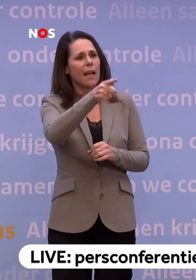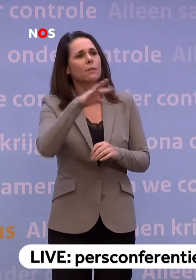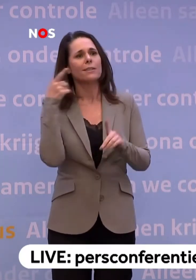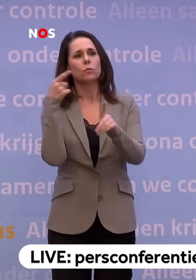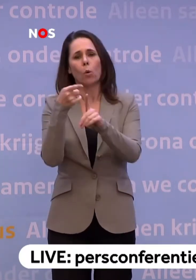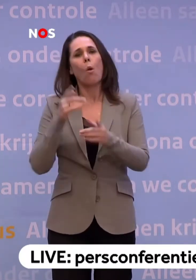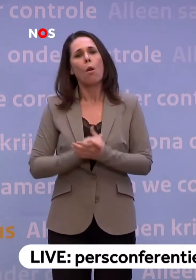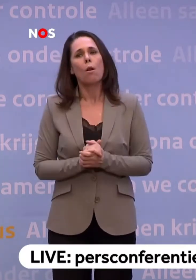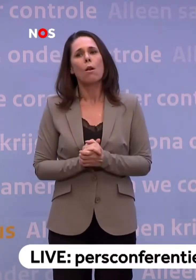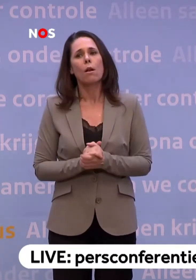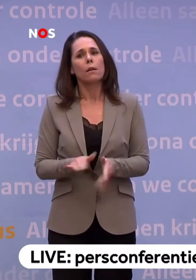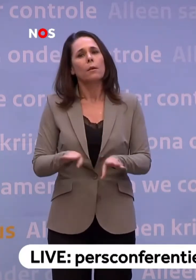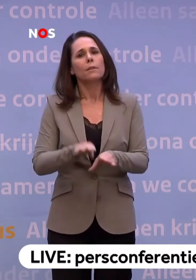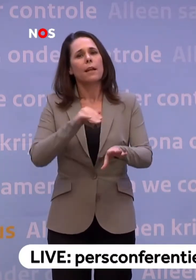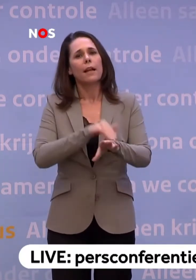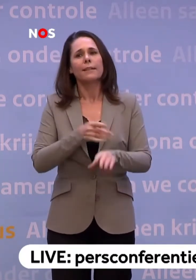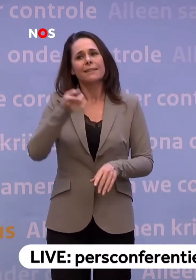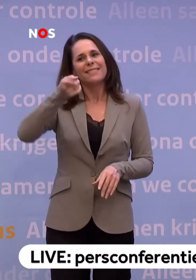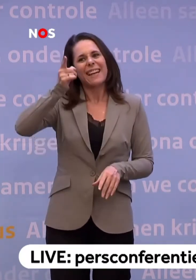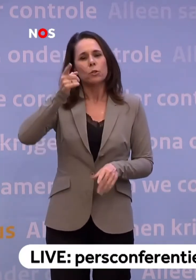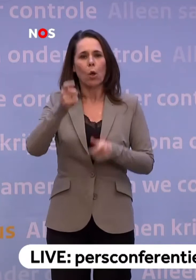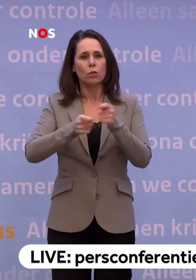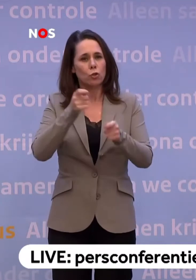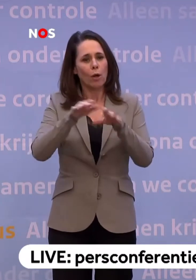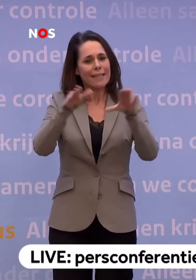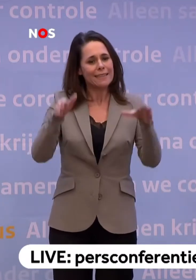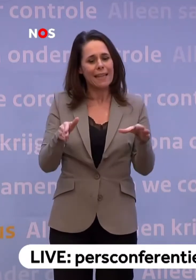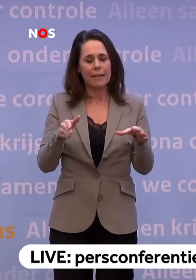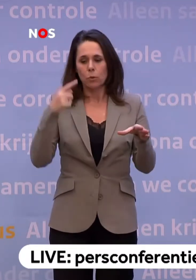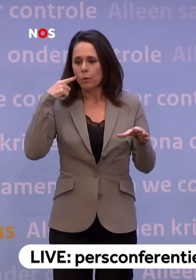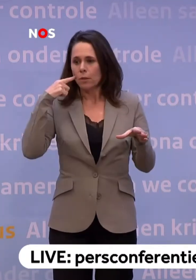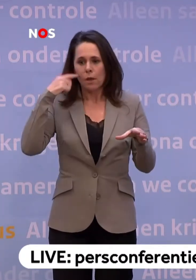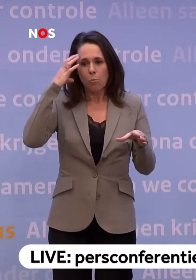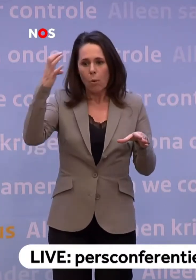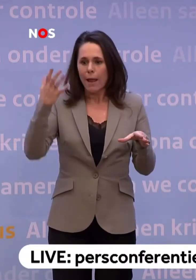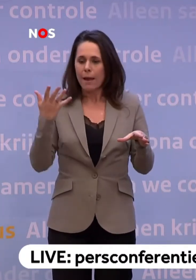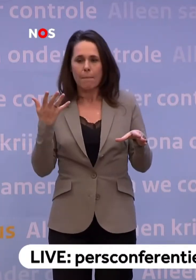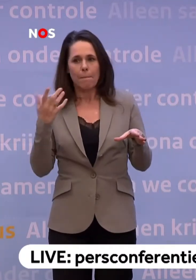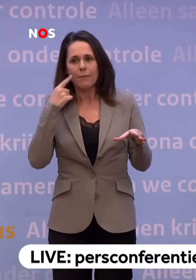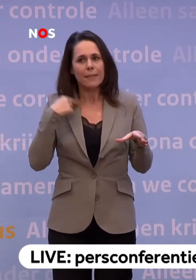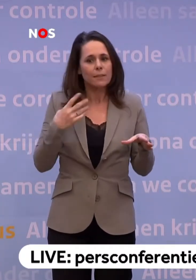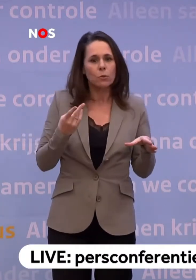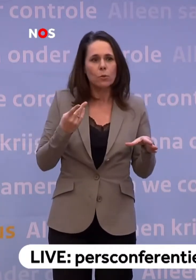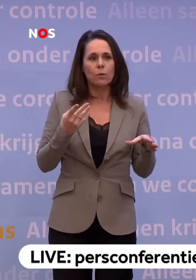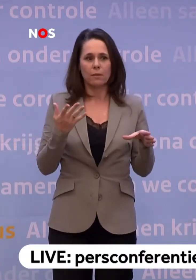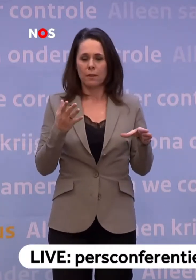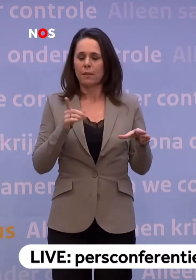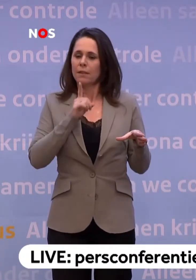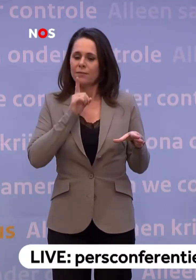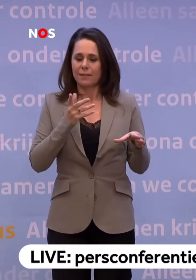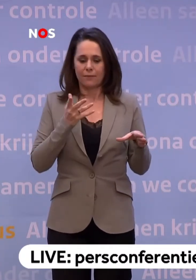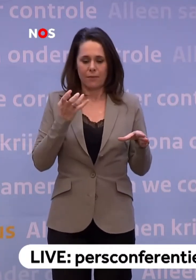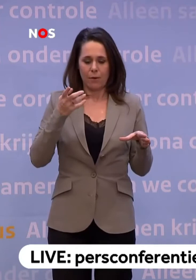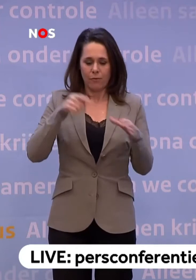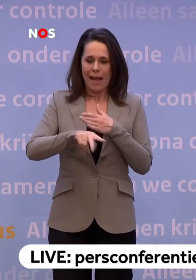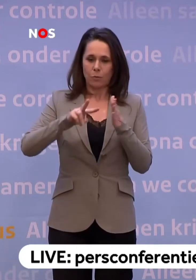maar. Maar tegelijkertijd zijn er directeuren van zorginstellingen nu... ...die met de handen in het haar zitten. En die vragen zich dit af. Die willen eigenlijk